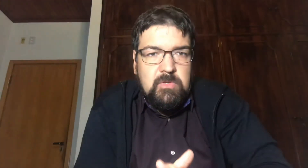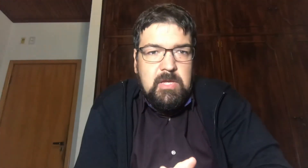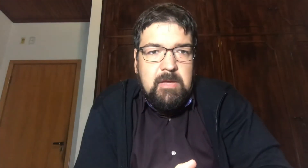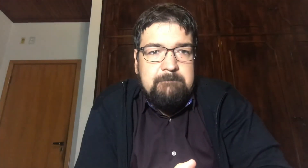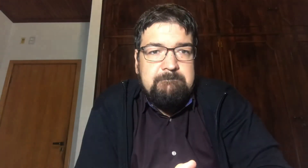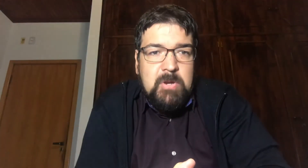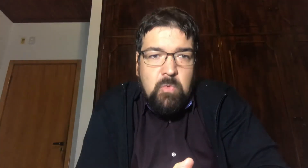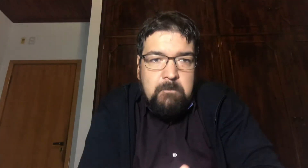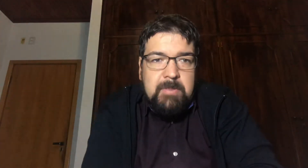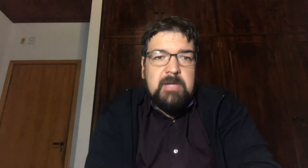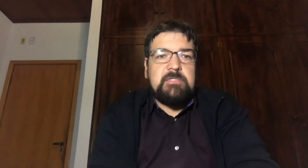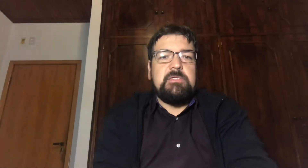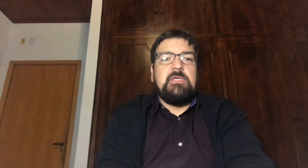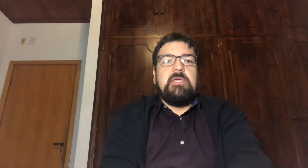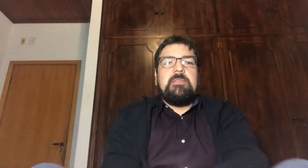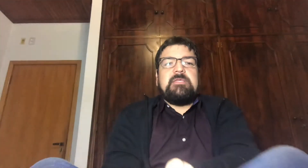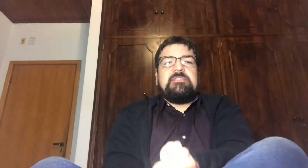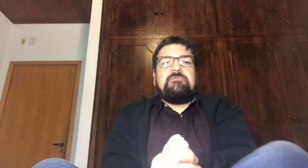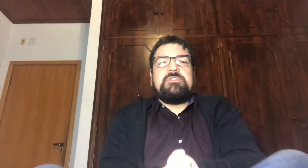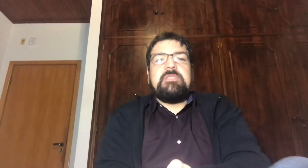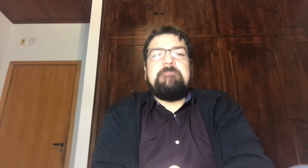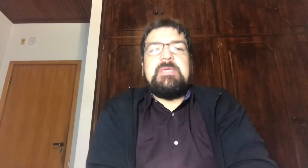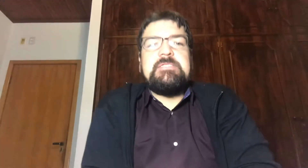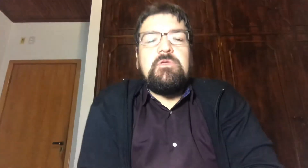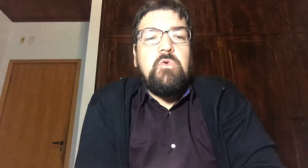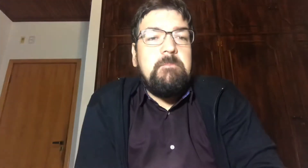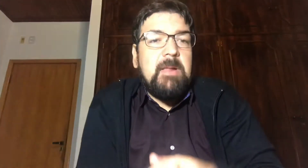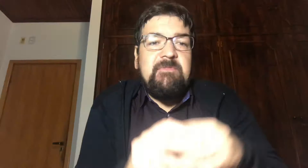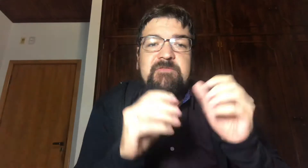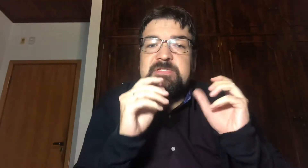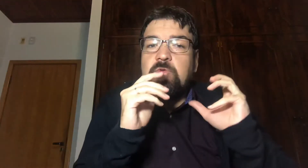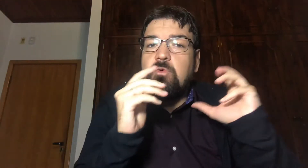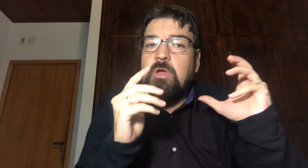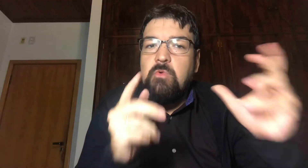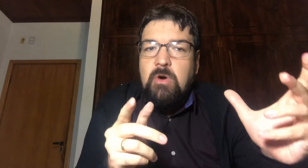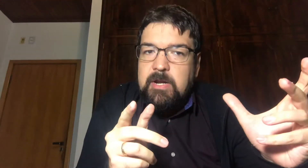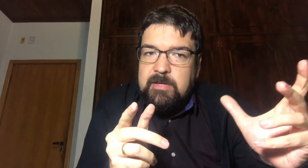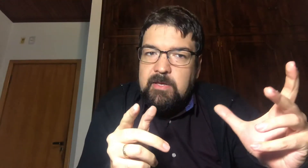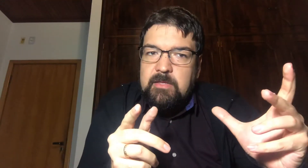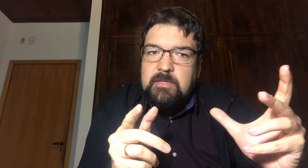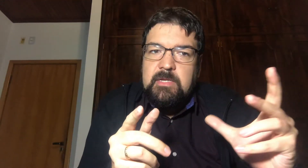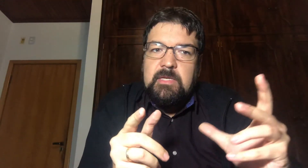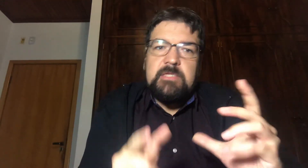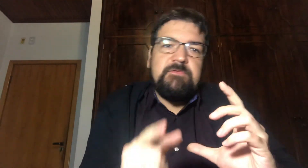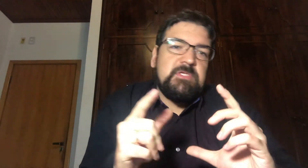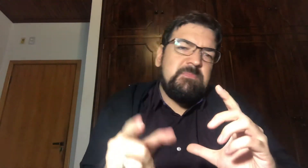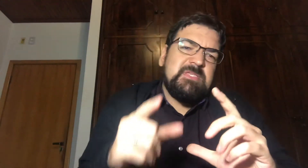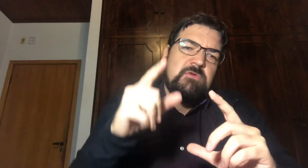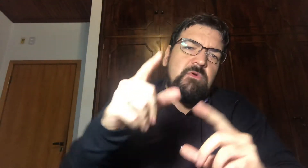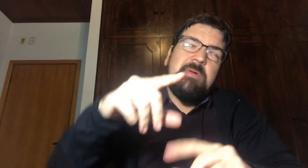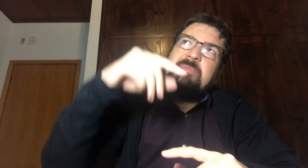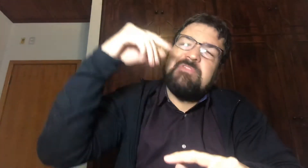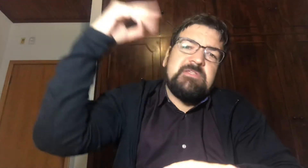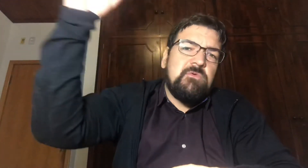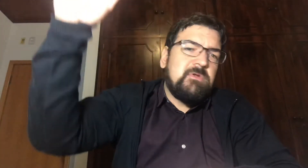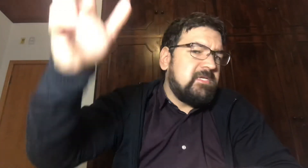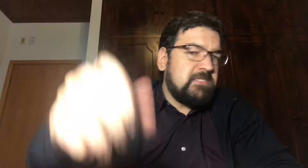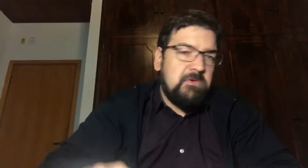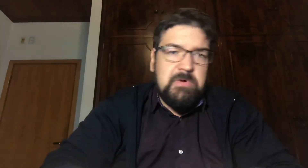preocupante Se você está pensando em comprar Para fazer lucro agora Se você está pensando em comprar Para fazer lucro daqui a 5